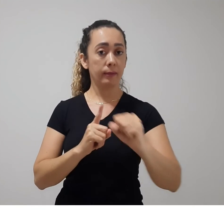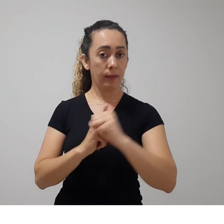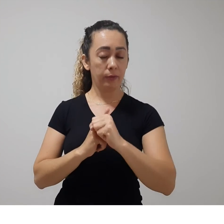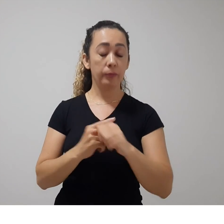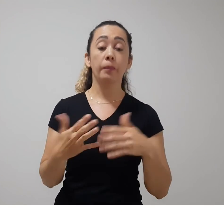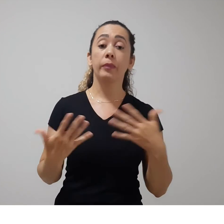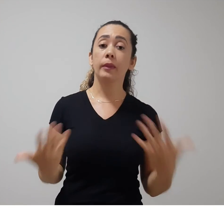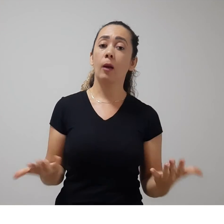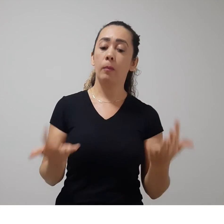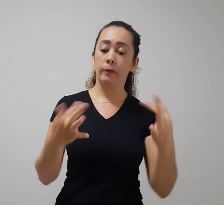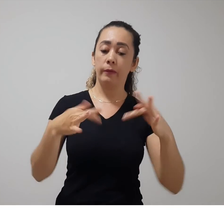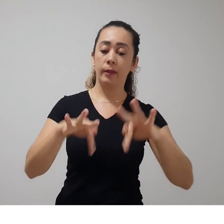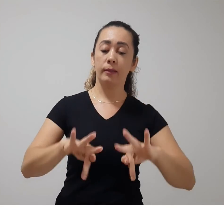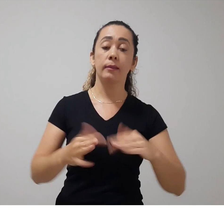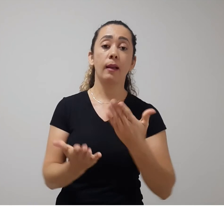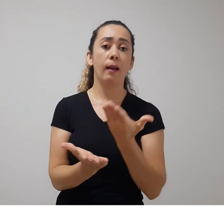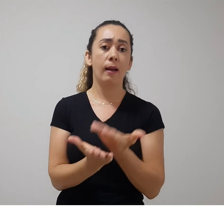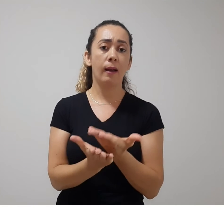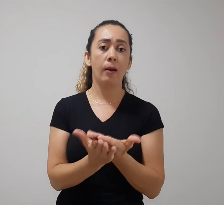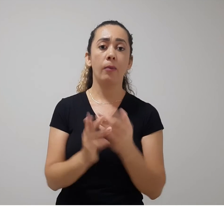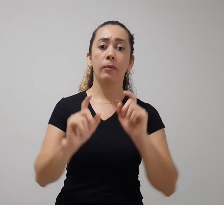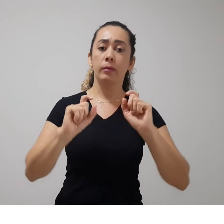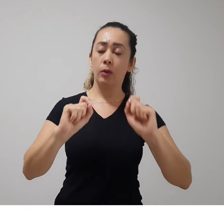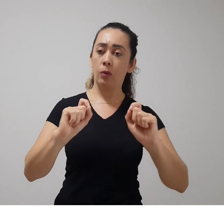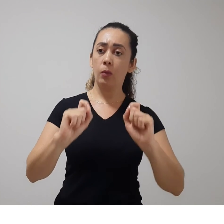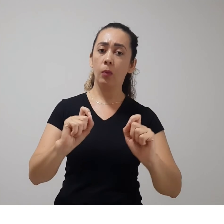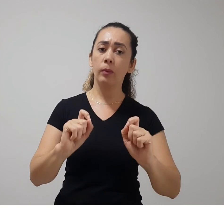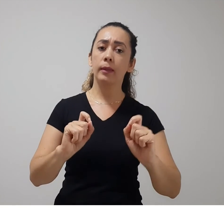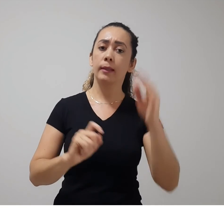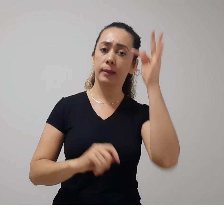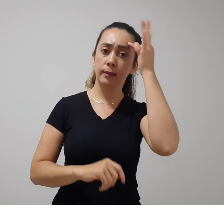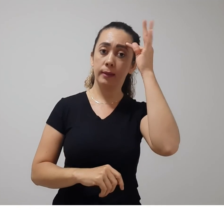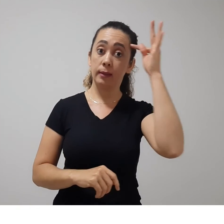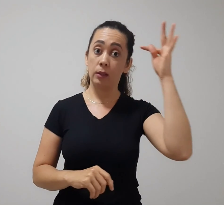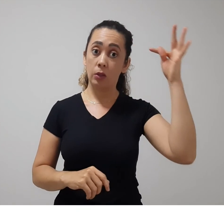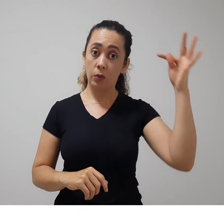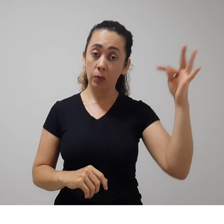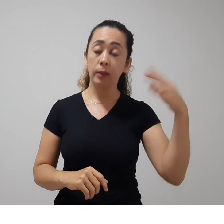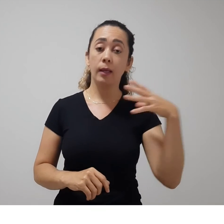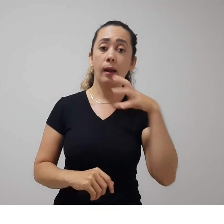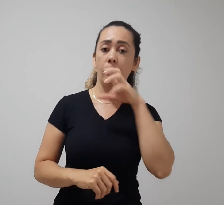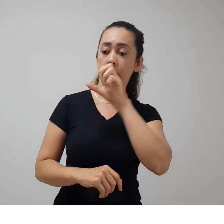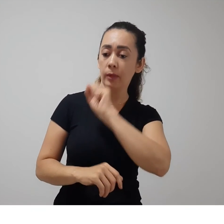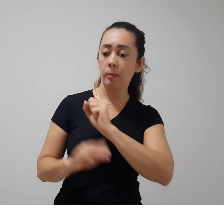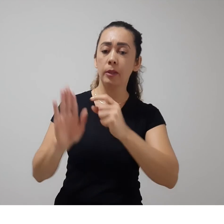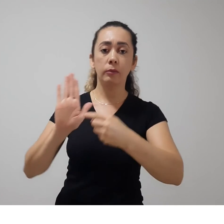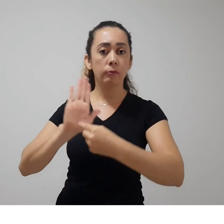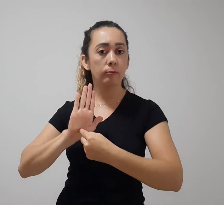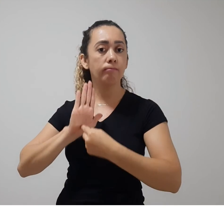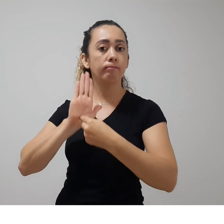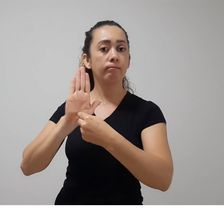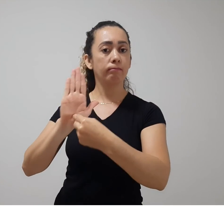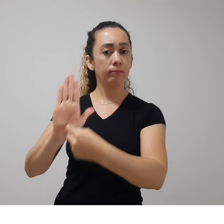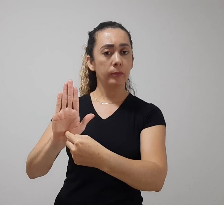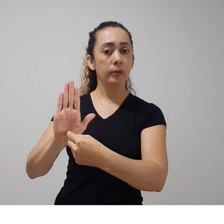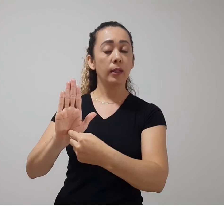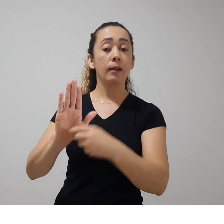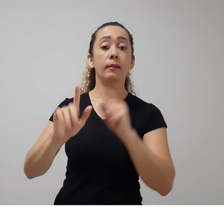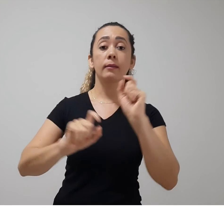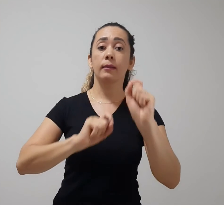fica então que as ideias, né, essas teorias que foram rapidamente abordadas aqui, a teoria bi